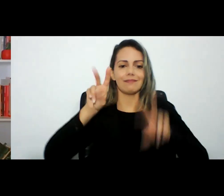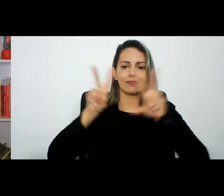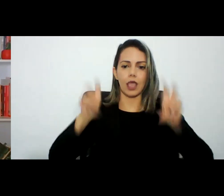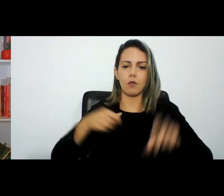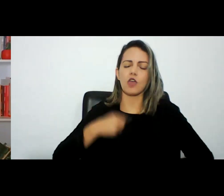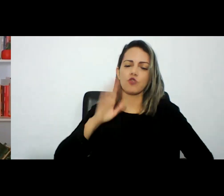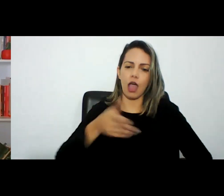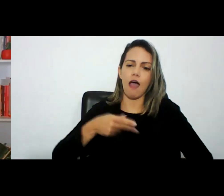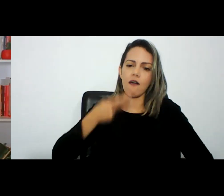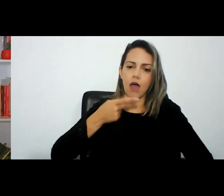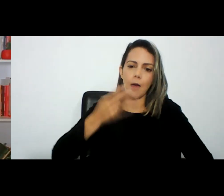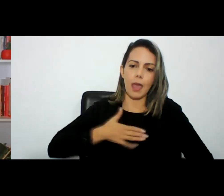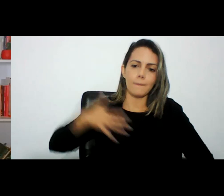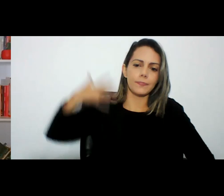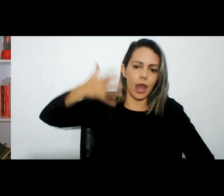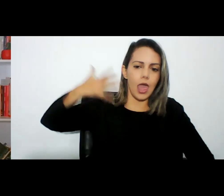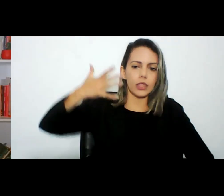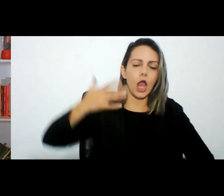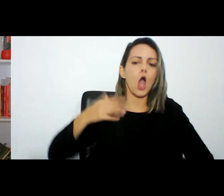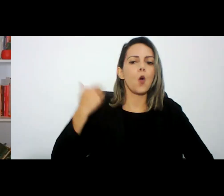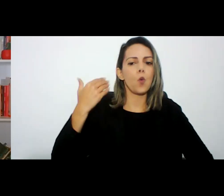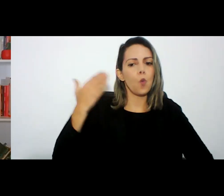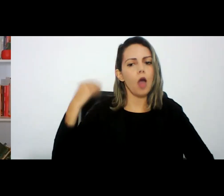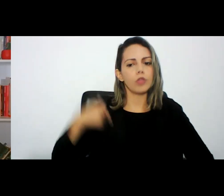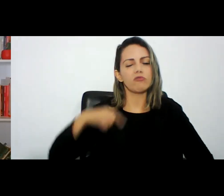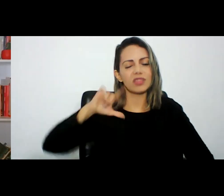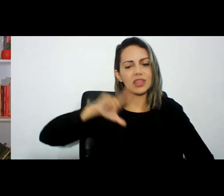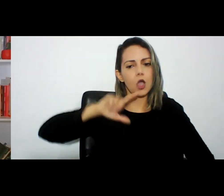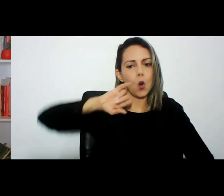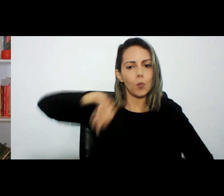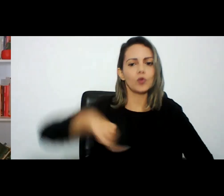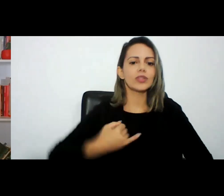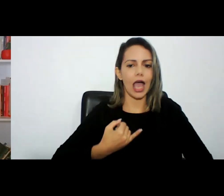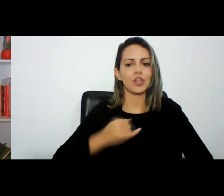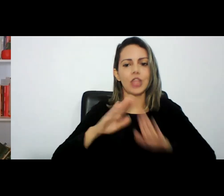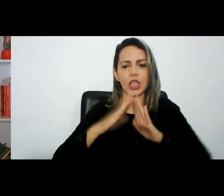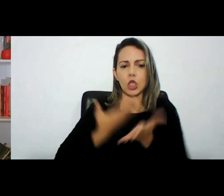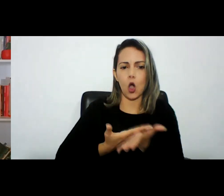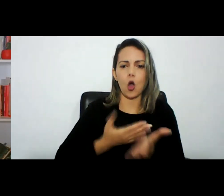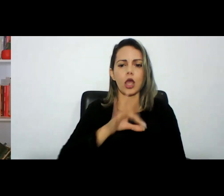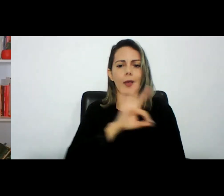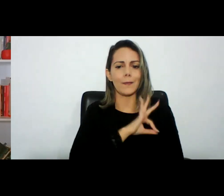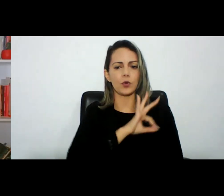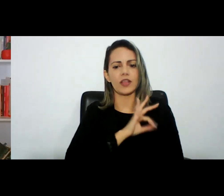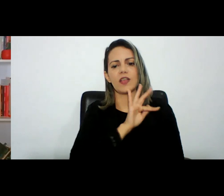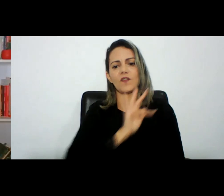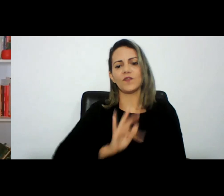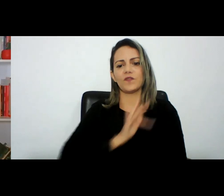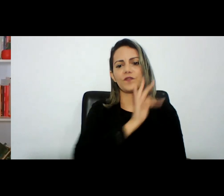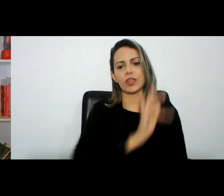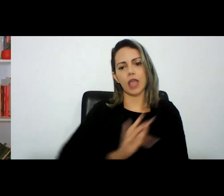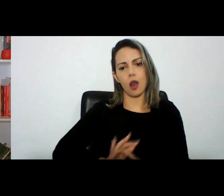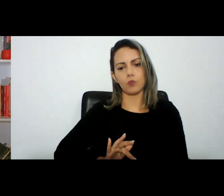quando tenho oportunidade e inclusive nas escolas de polícia seja de polícia federal seja de polícia